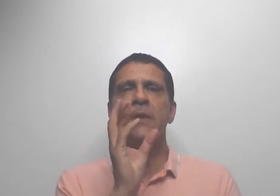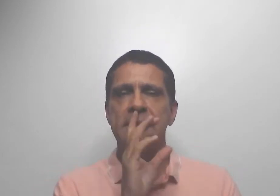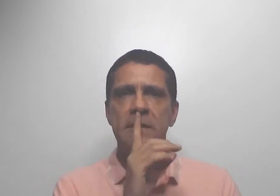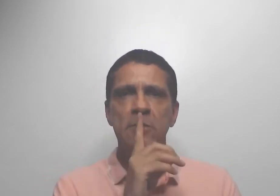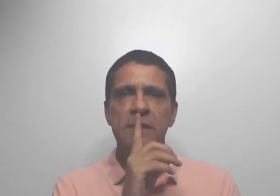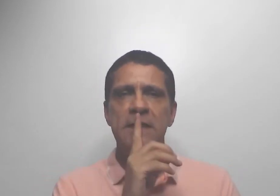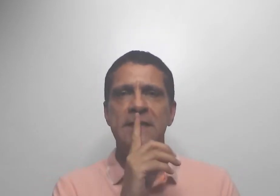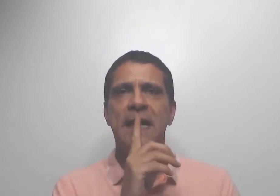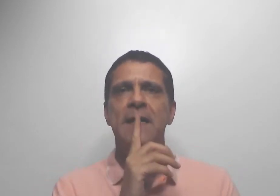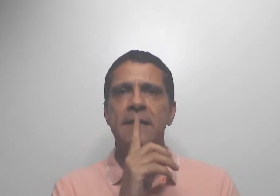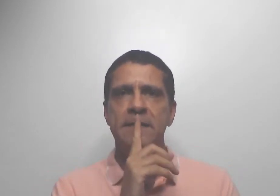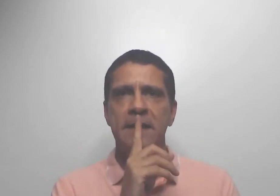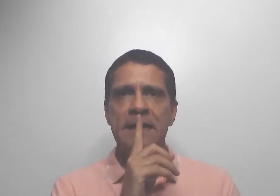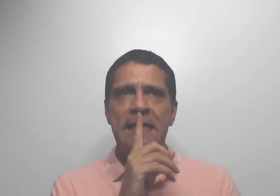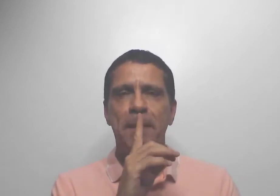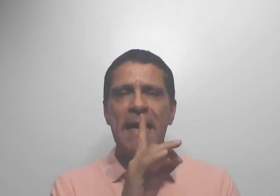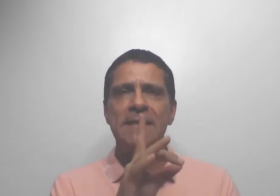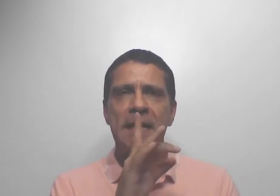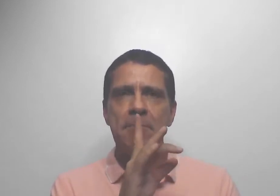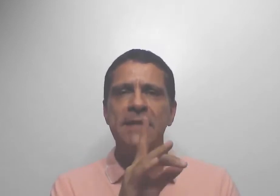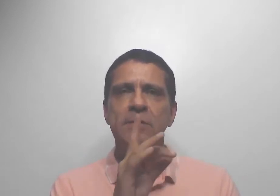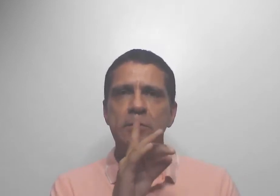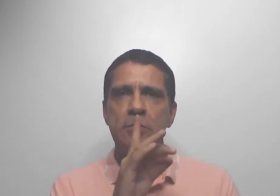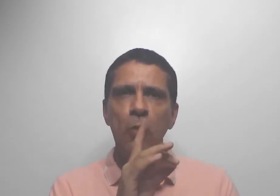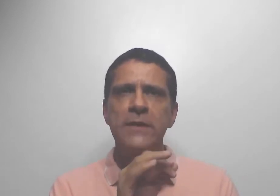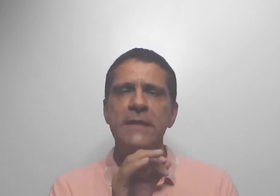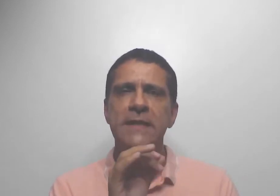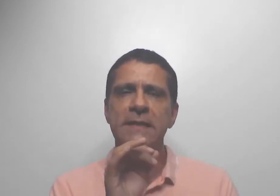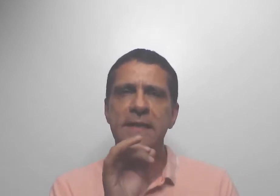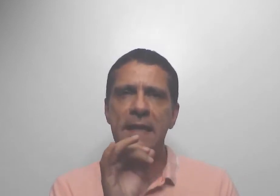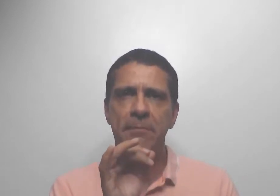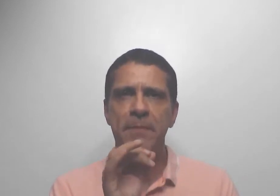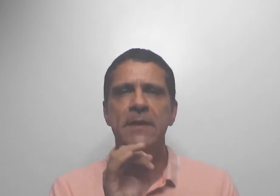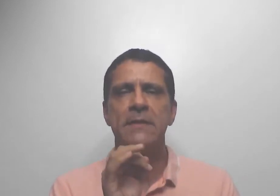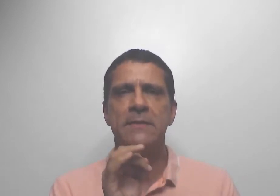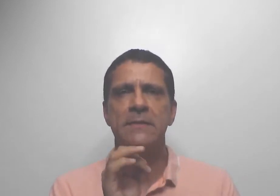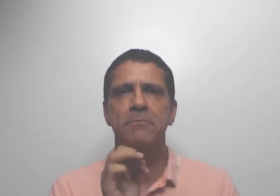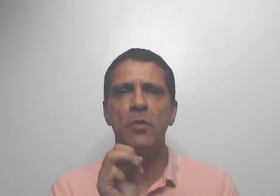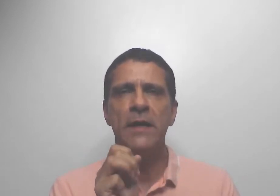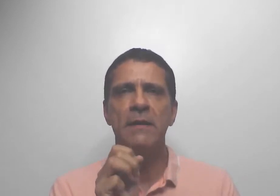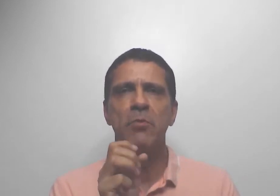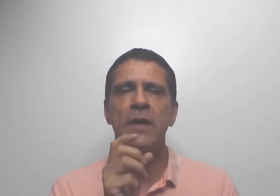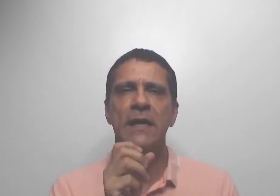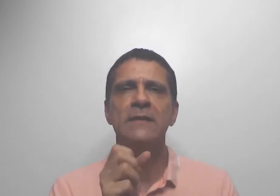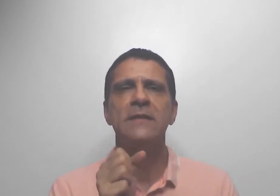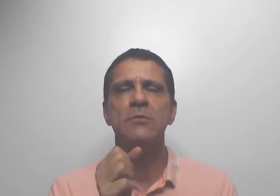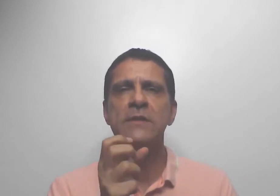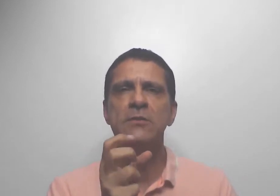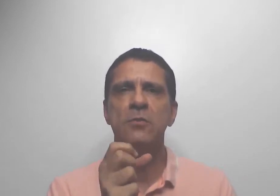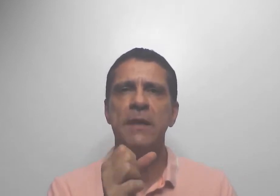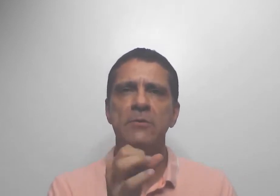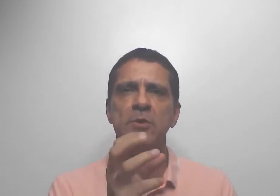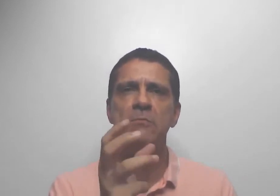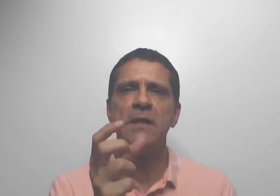elas são utilizadas em praticamente todas as terapias. Por quê? Porque elas são os instrumentos de